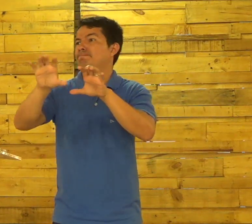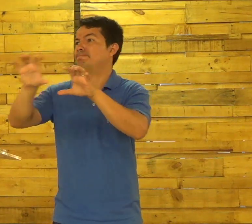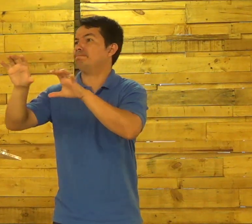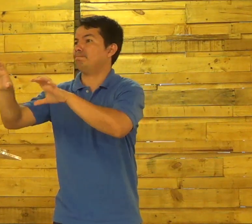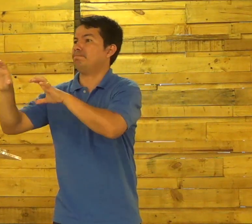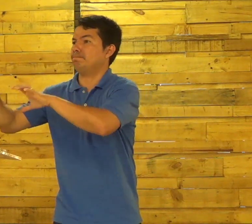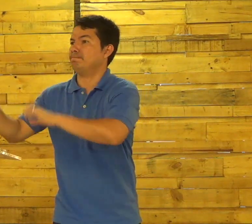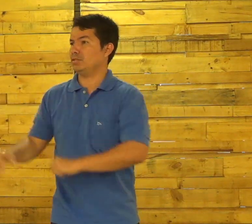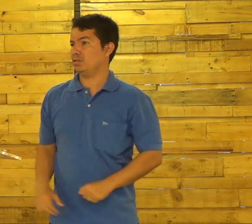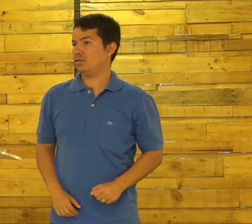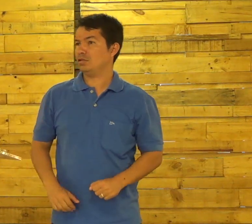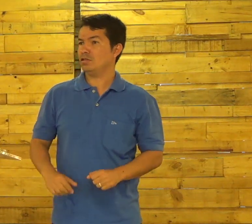Influenciará